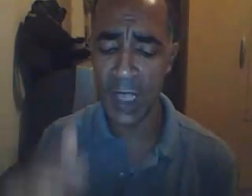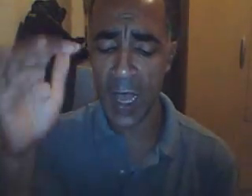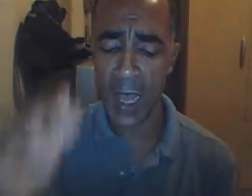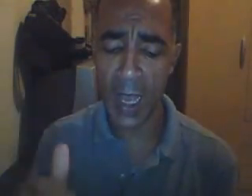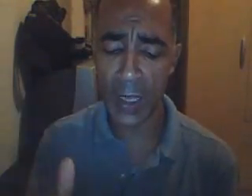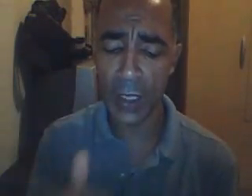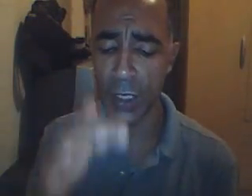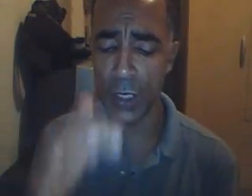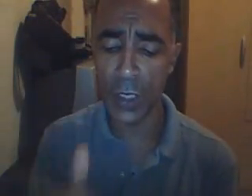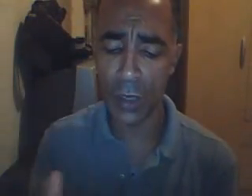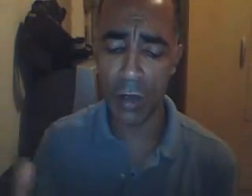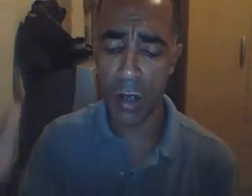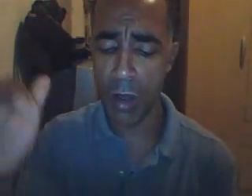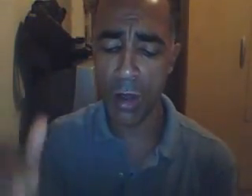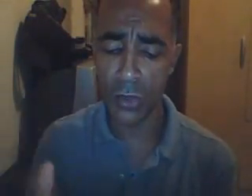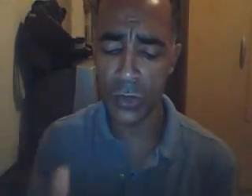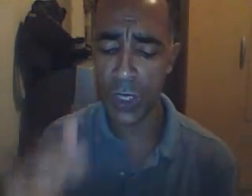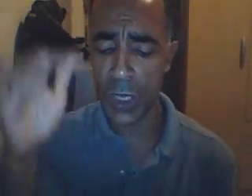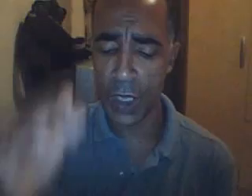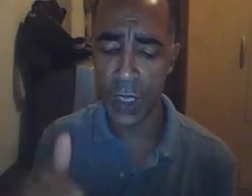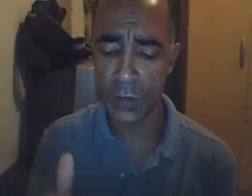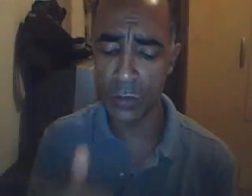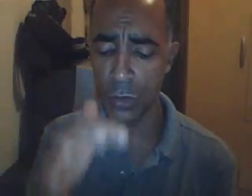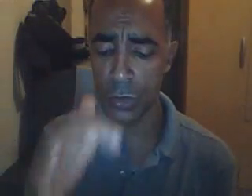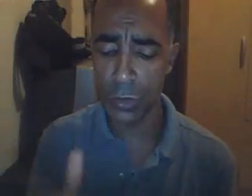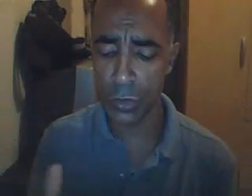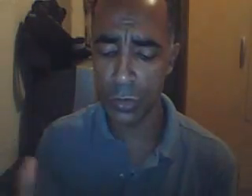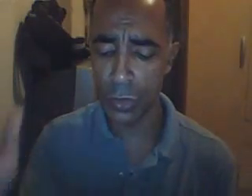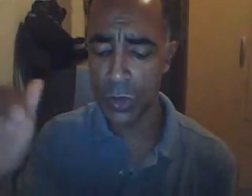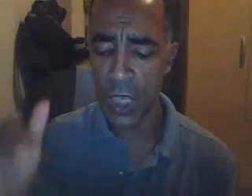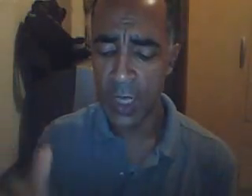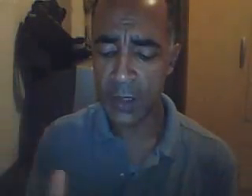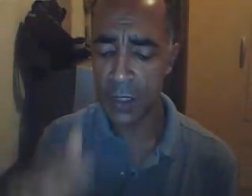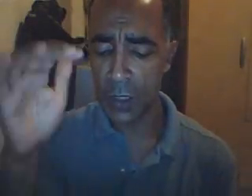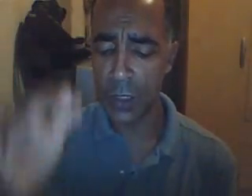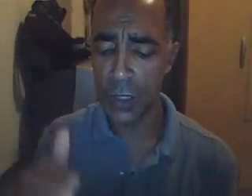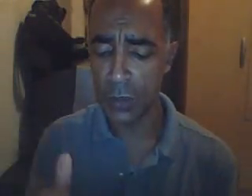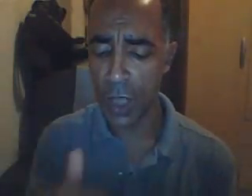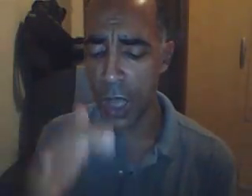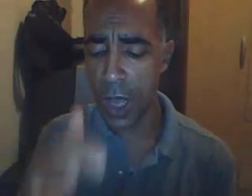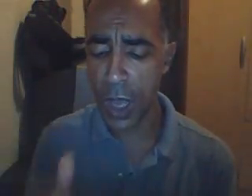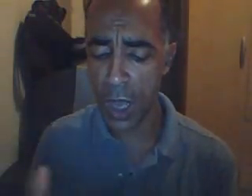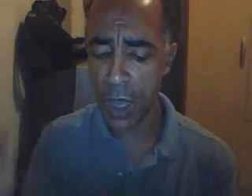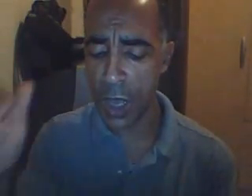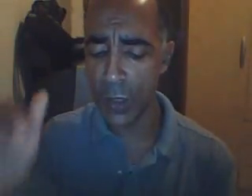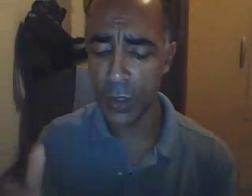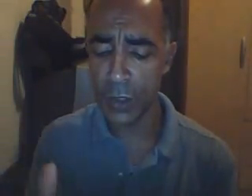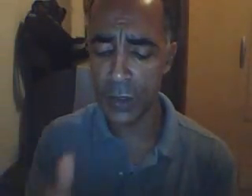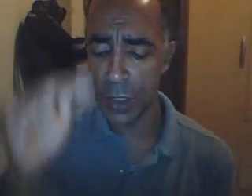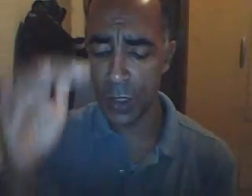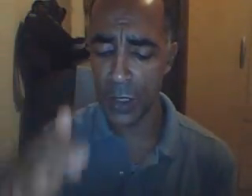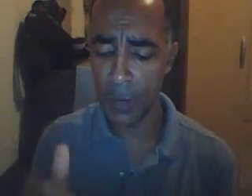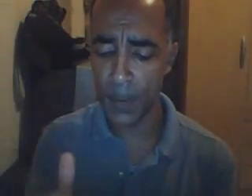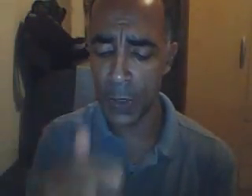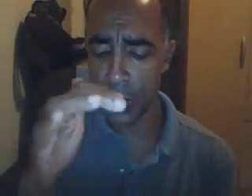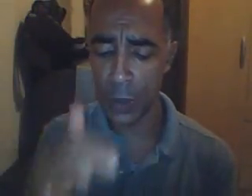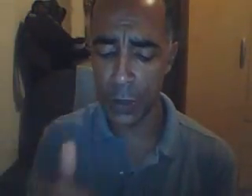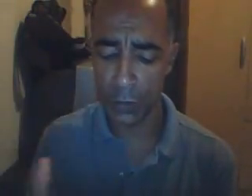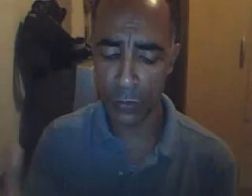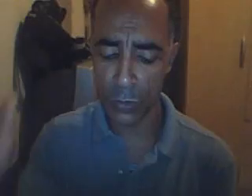aqui com Jesus. Sem dor e sem pranto,